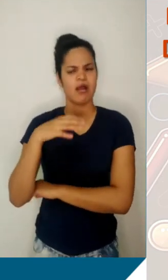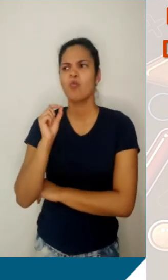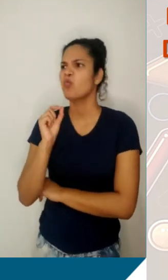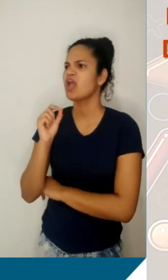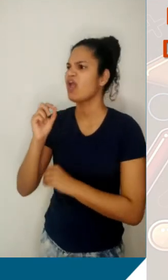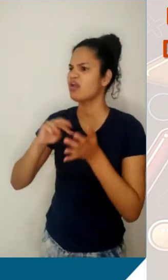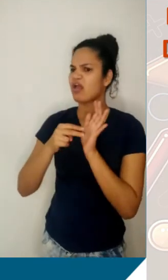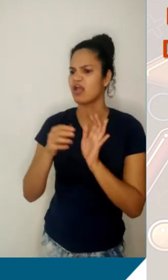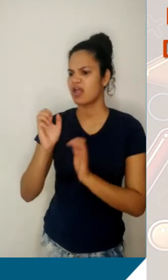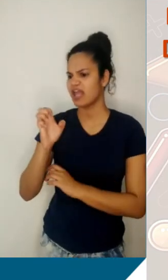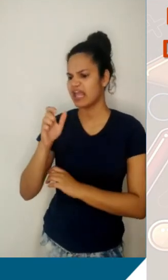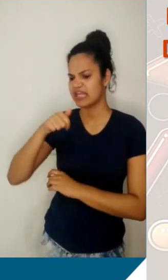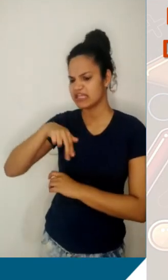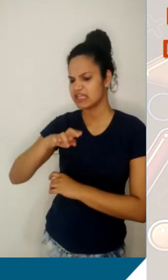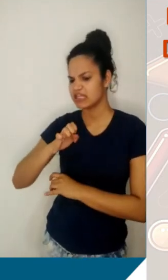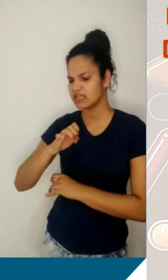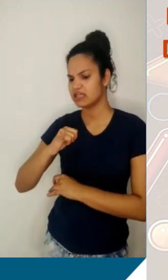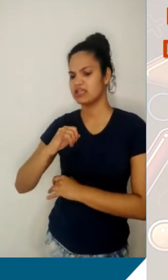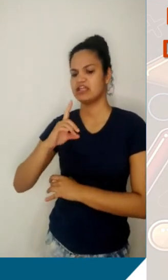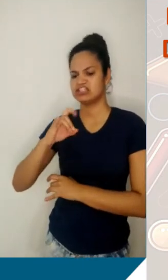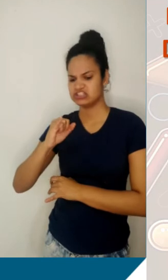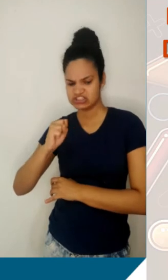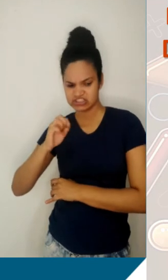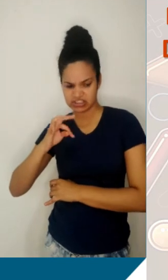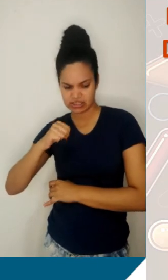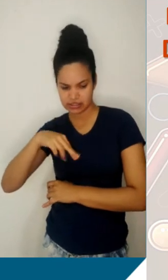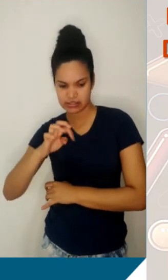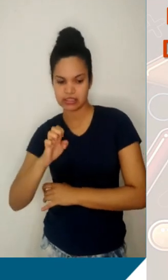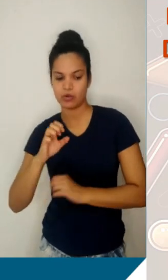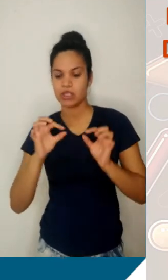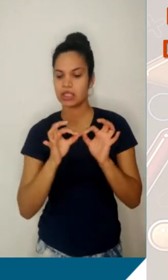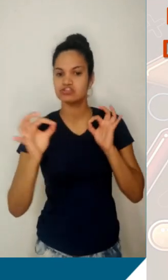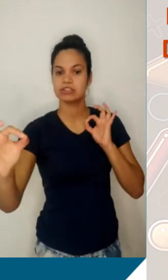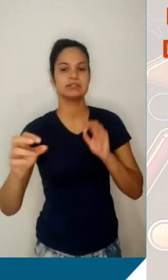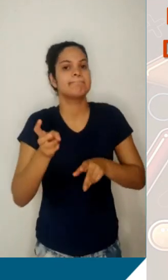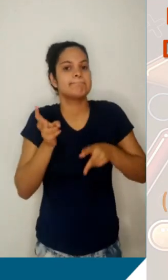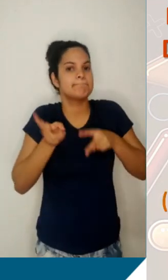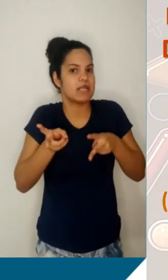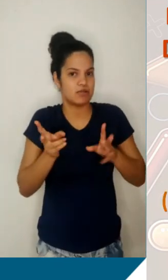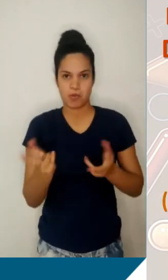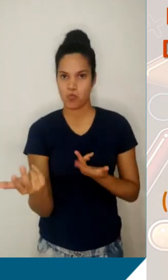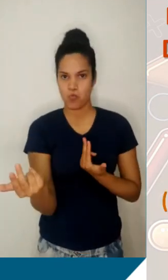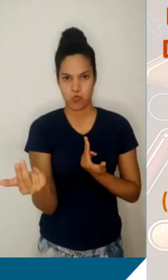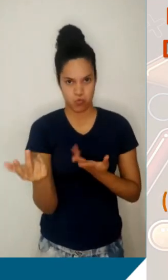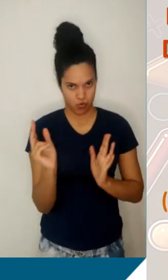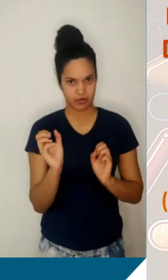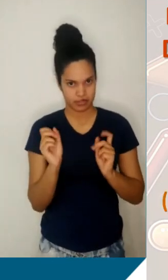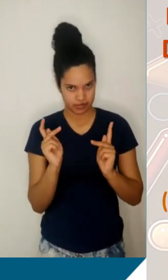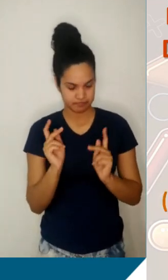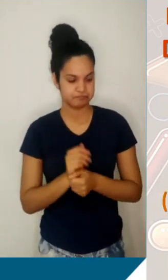quer dizer a mesma distância. Na prática, isso representaria o quê para nós? Então, a gente vai listar aqui uma PA, uma